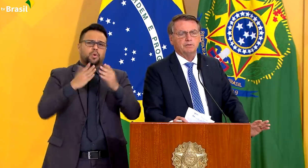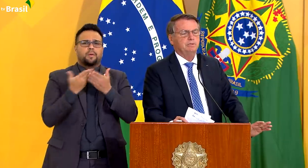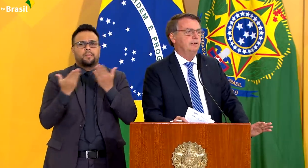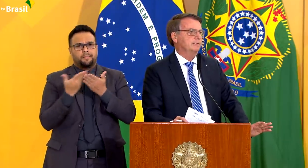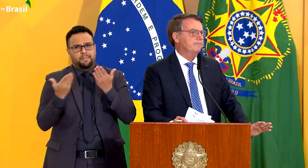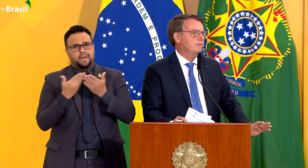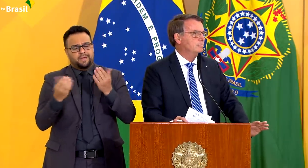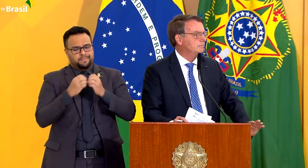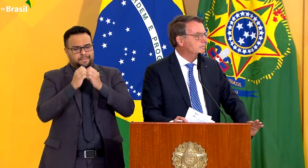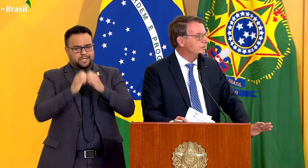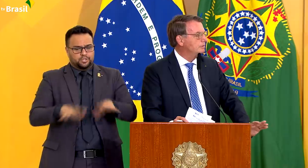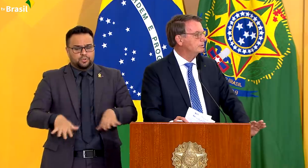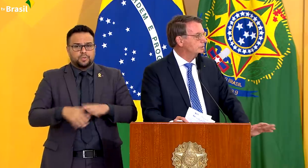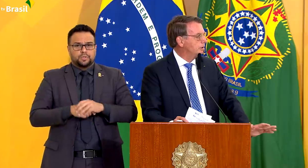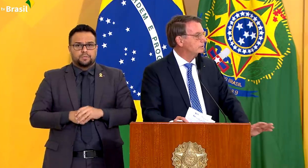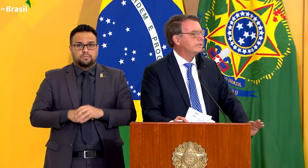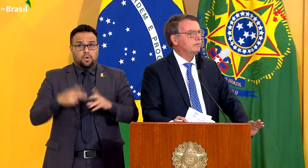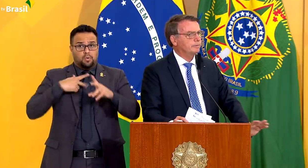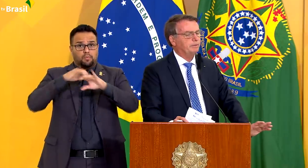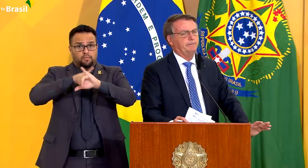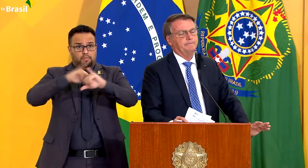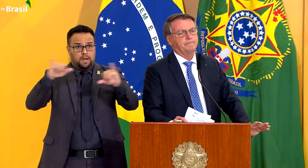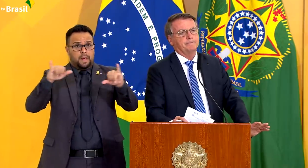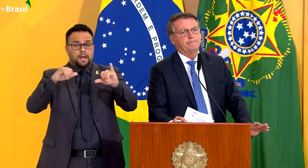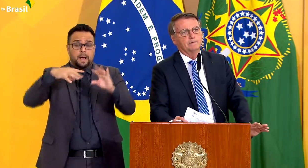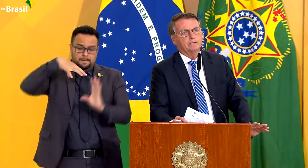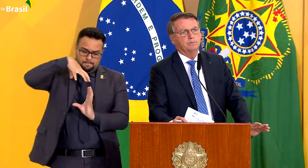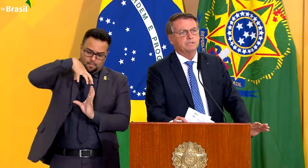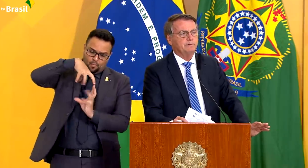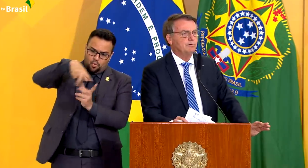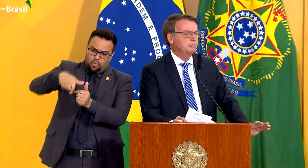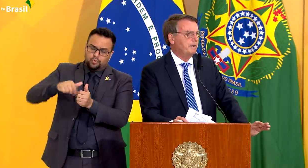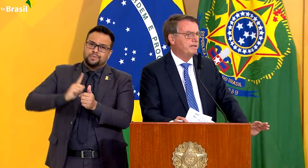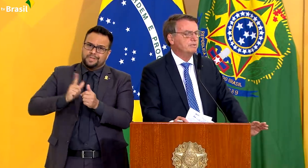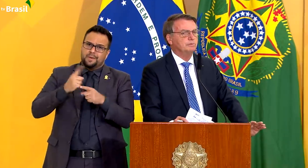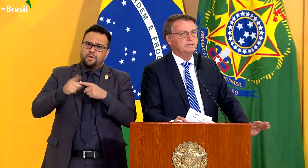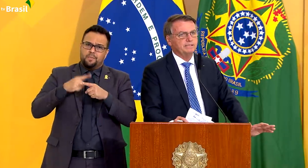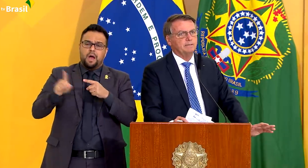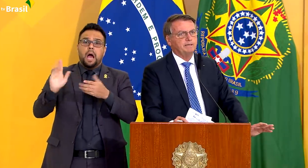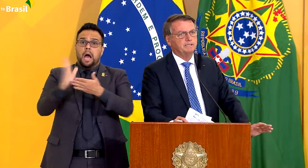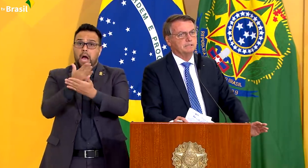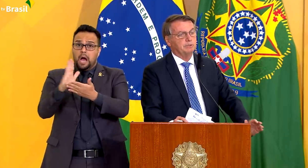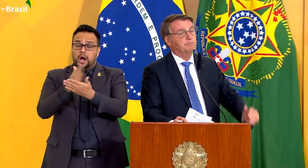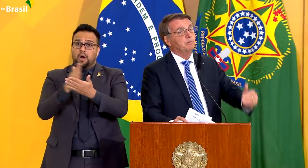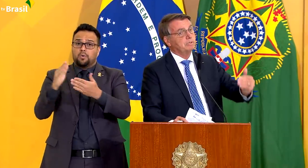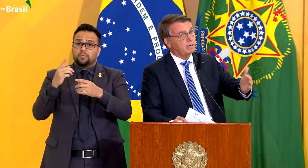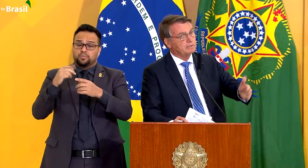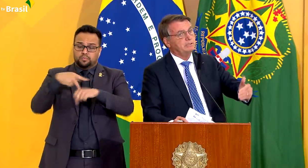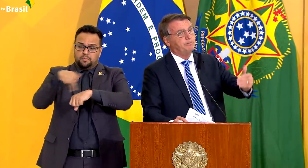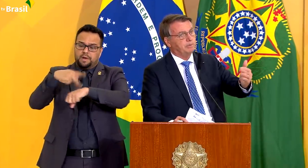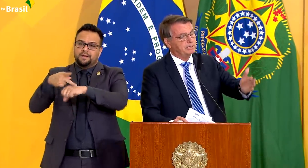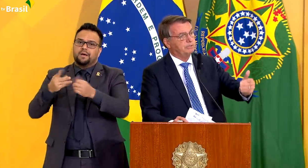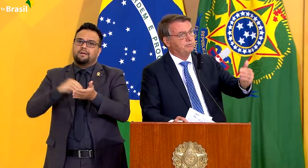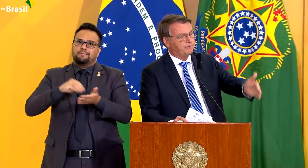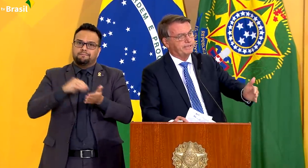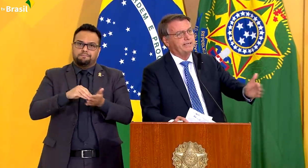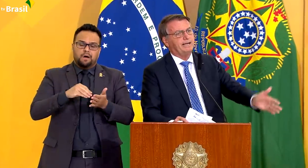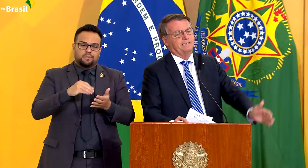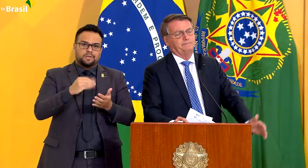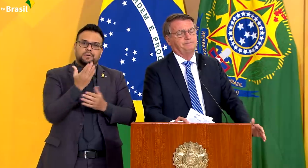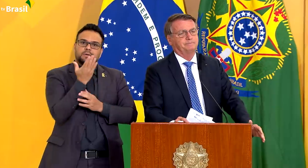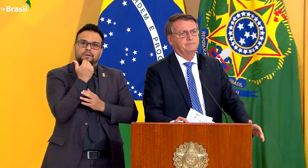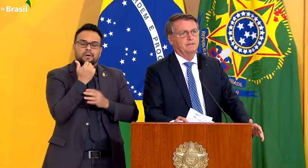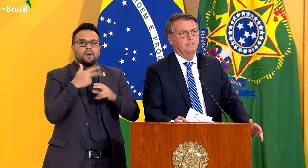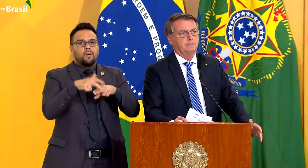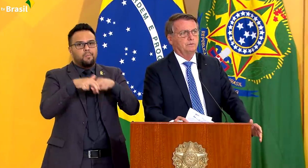Digo aos senhores, o mundo todo está com problema. Inclusive, alguns países com desabastecimento por causa da política do fique